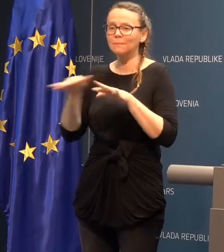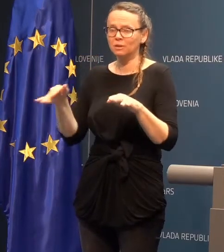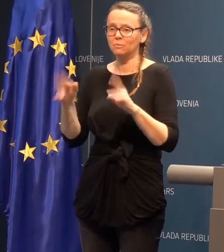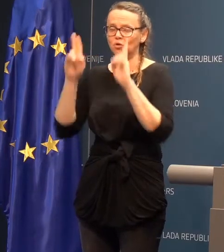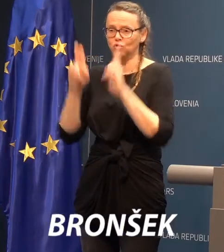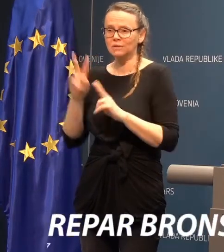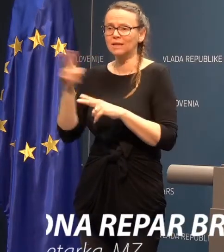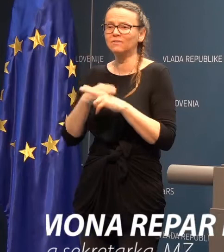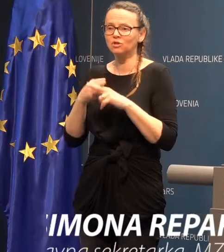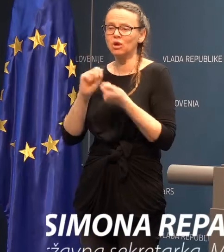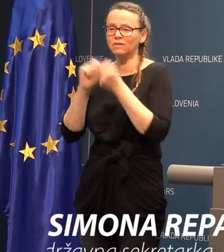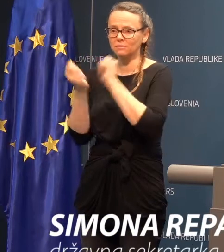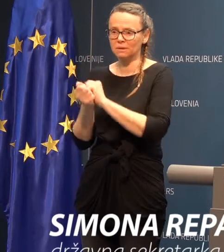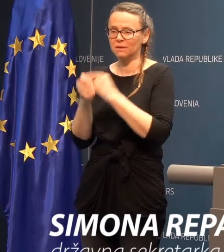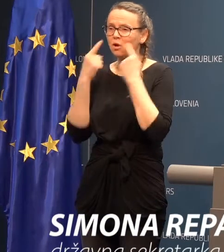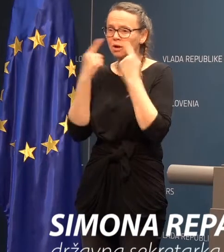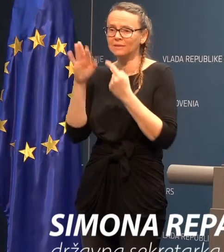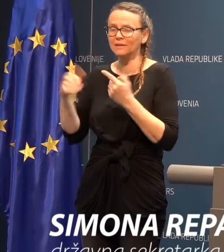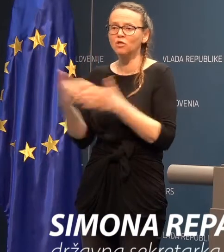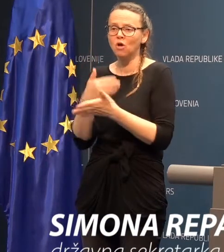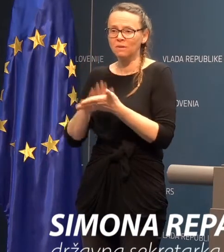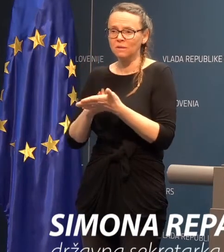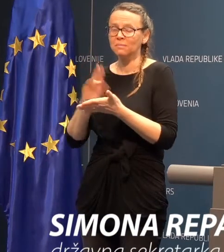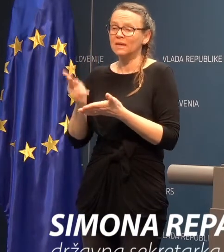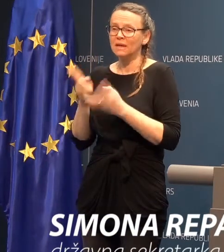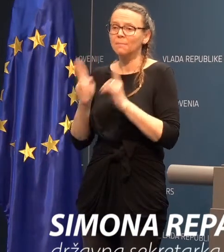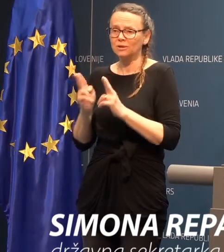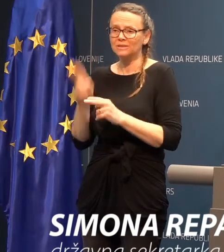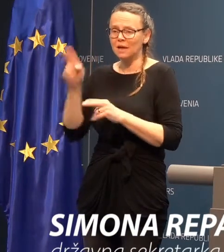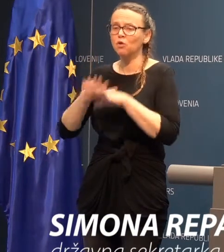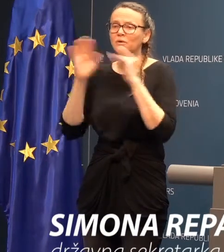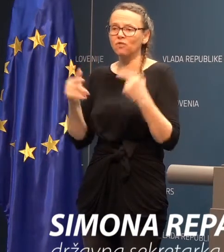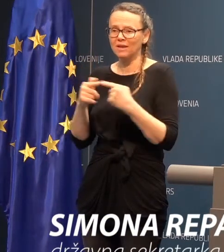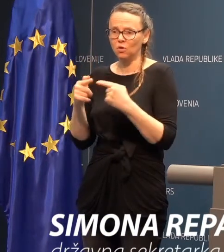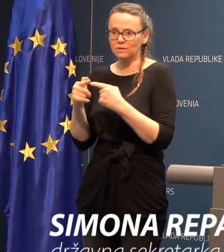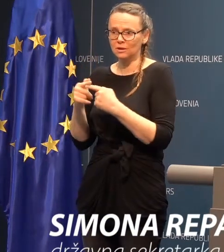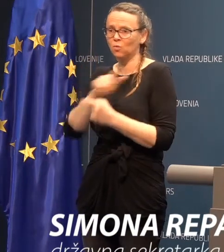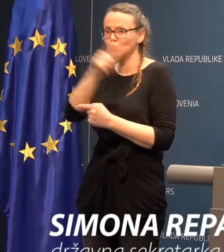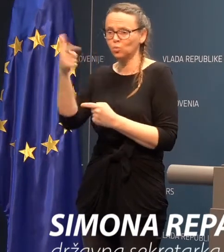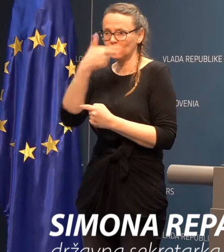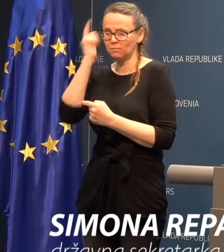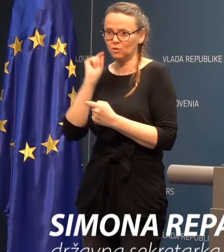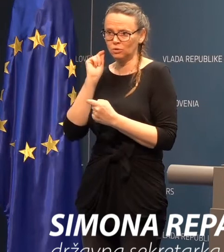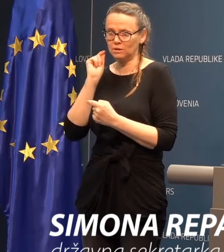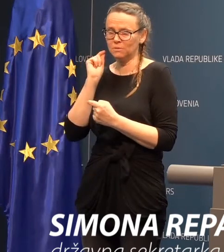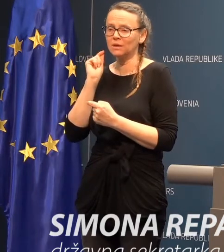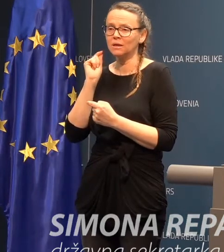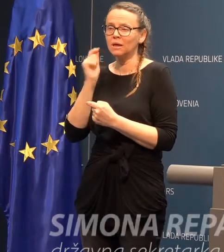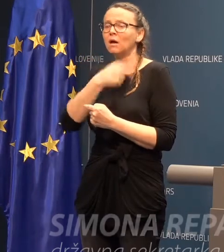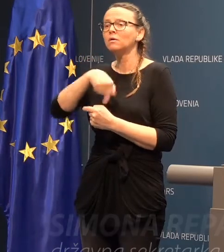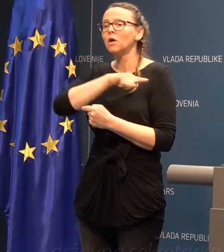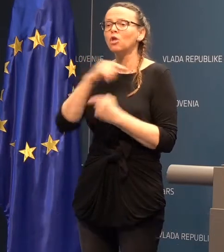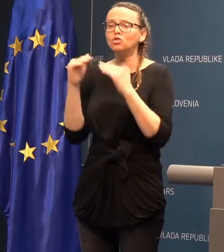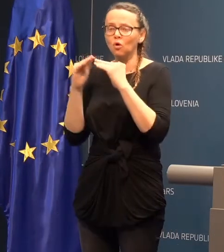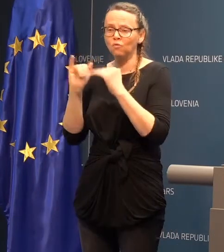državi spremenjeno. Glede na novi primer, ki je potencijalno imel veliko stikov z drugimi ljudmi, smo se dogovorili,